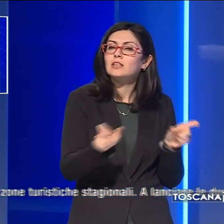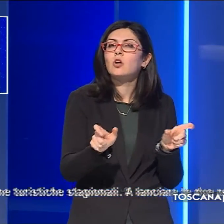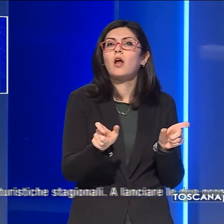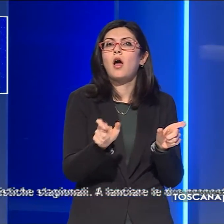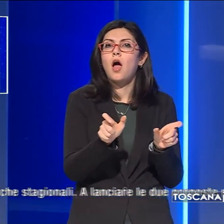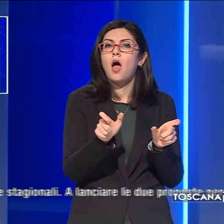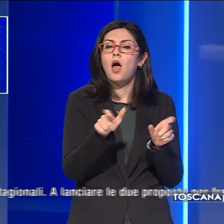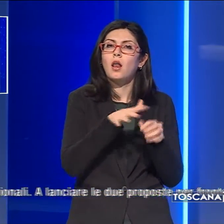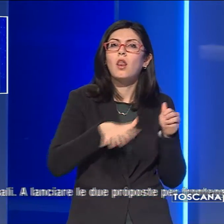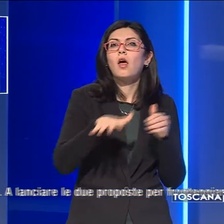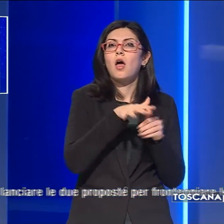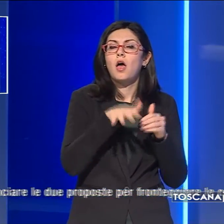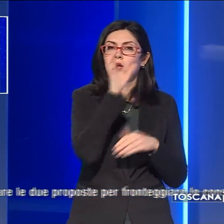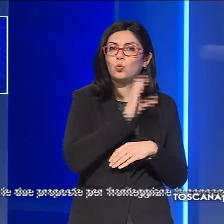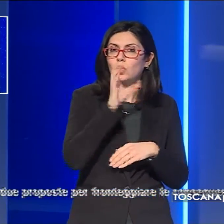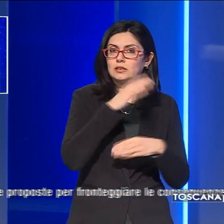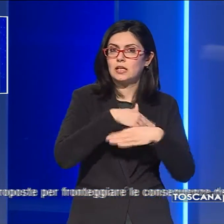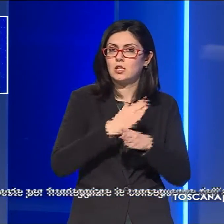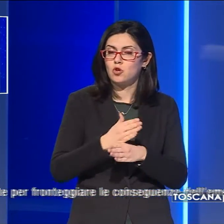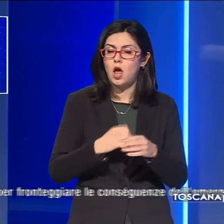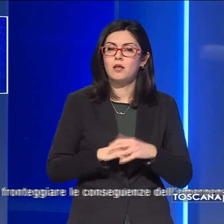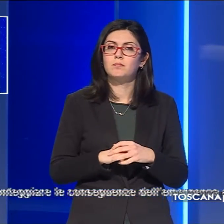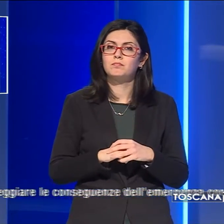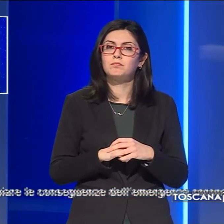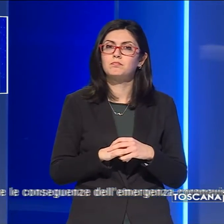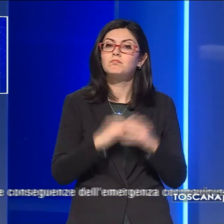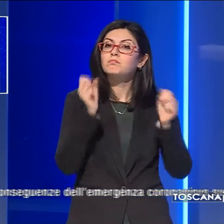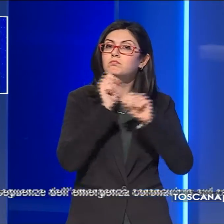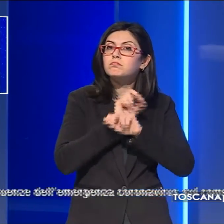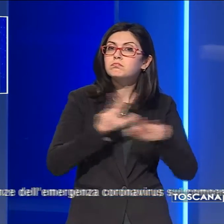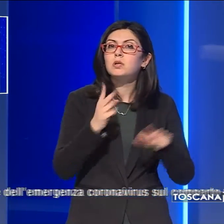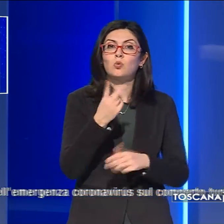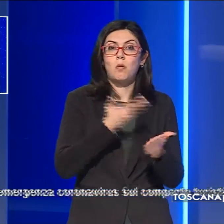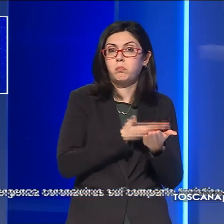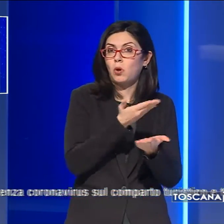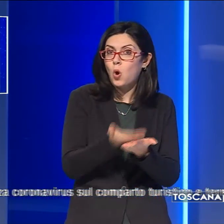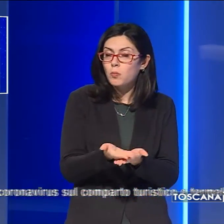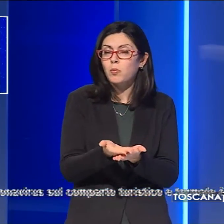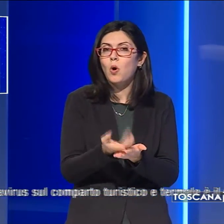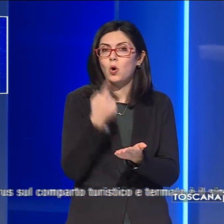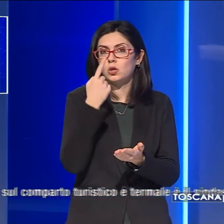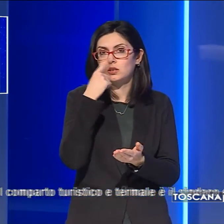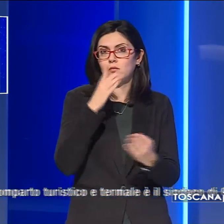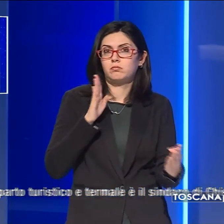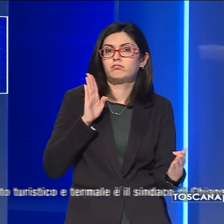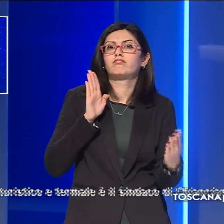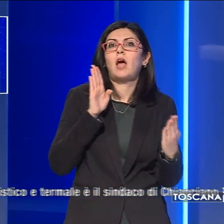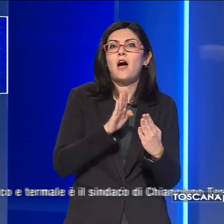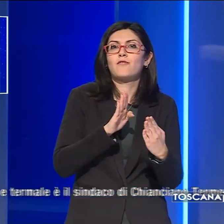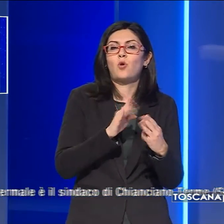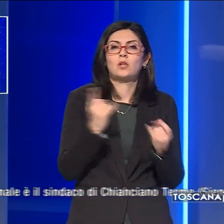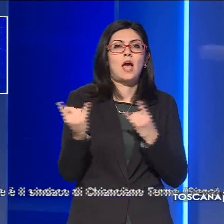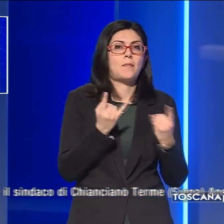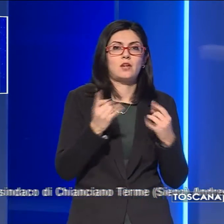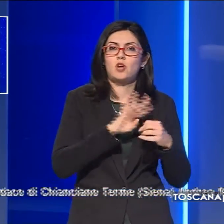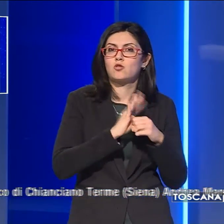zone turistiche stagionali. A lanciare le due proposte per fronteggiare le conseguenze dell'emergenza